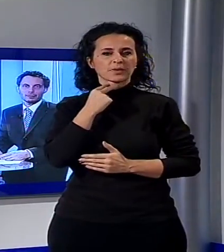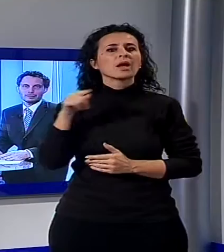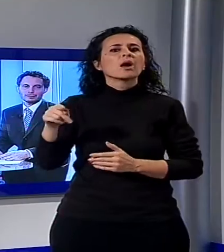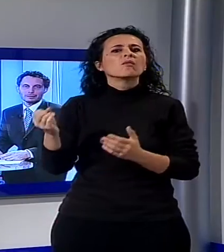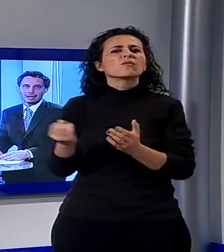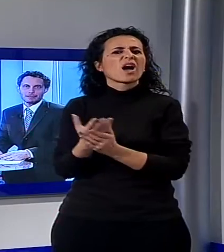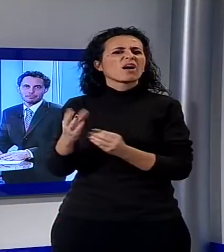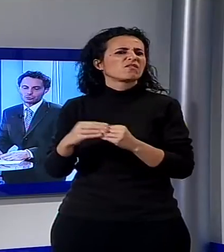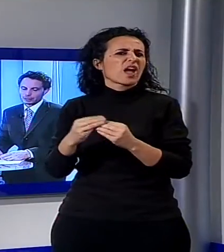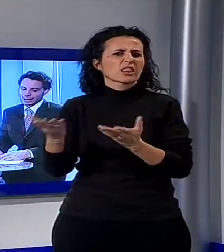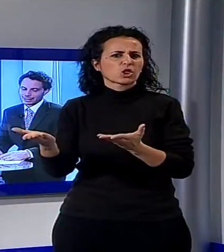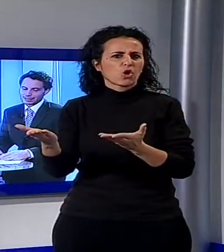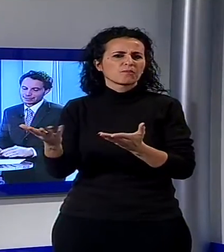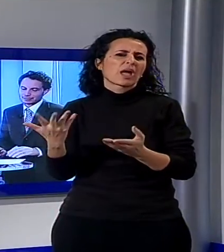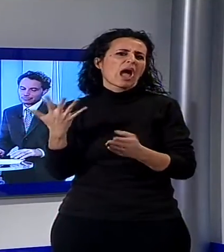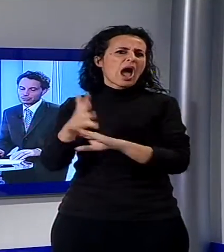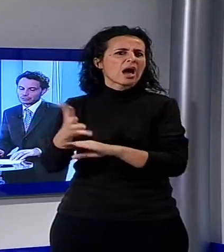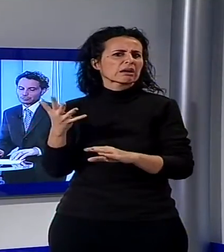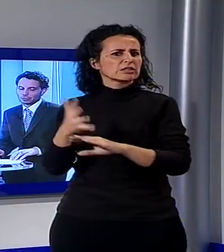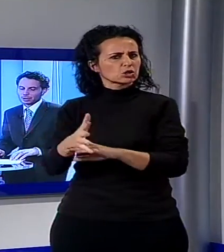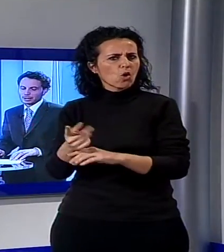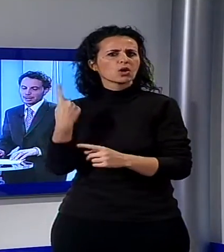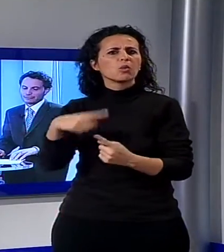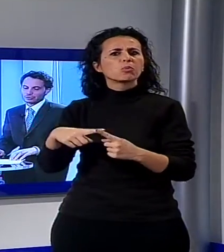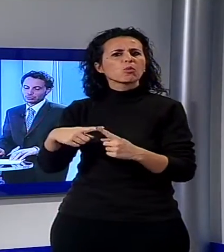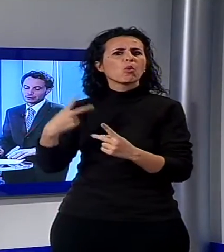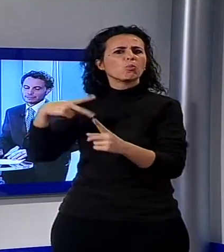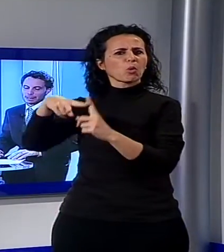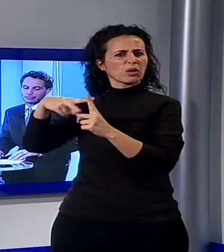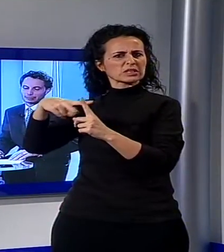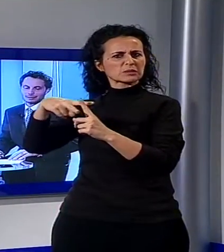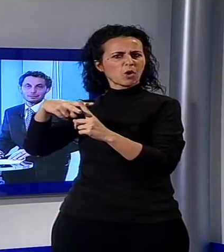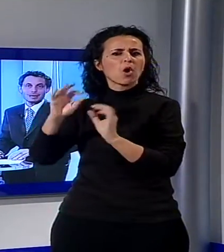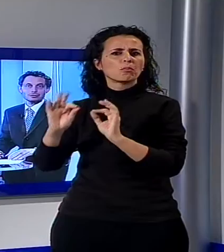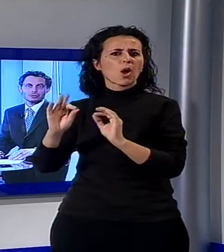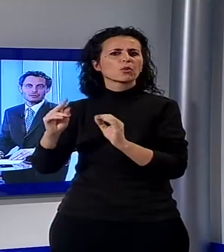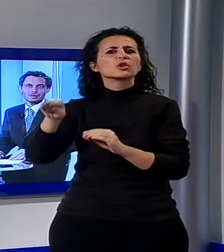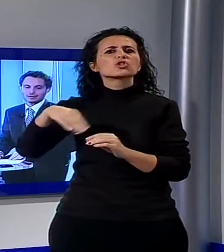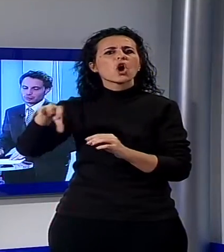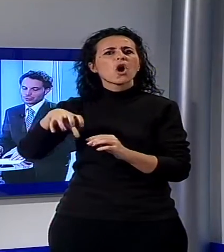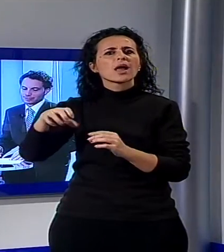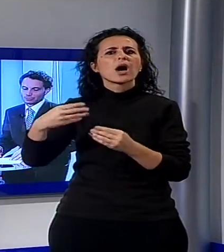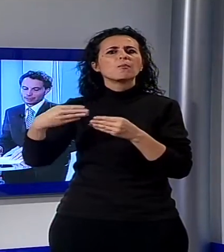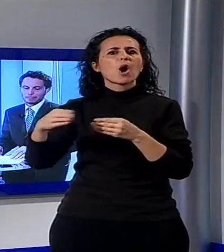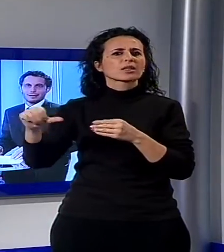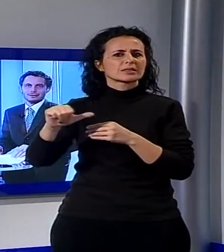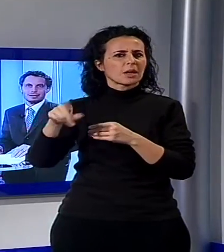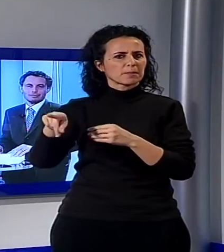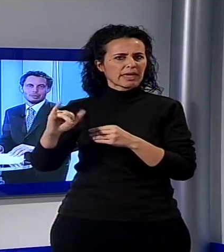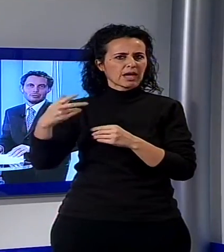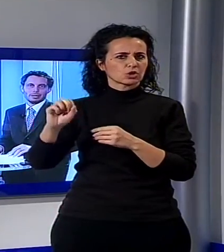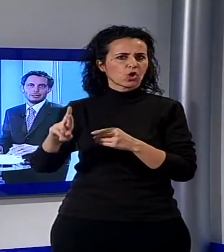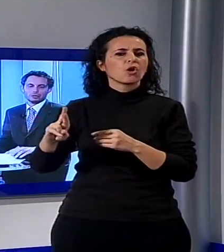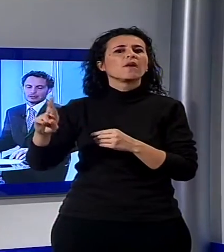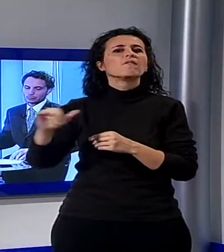scorse settimane, ma più in generale di atti di bullismo avvenuti a Porta San Pietro, via San Girolamo e piazza